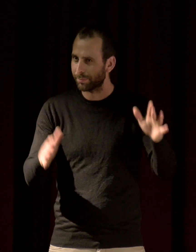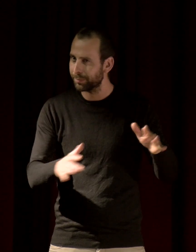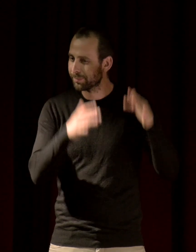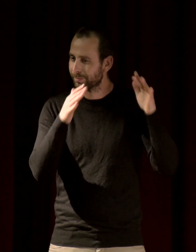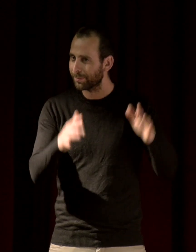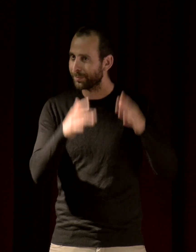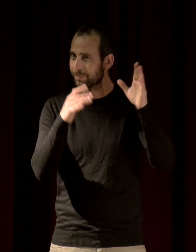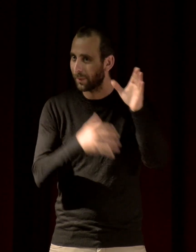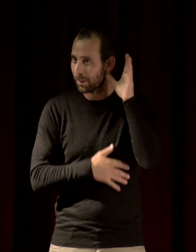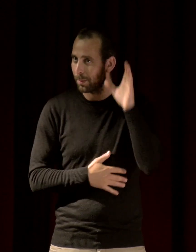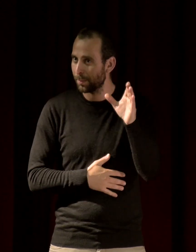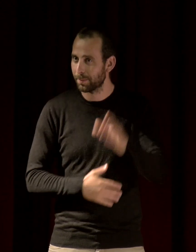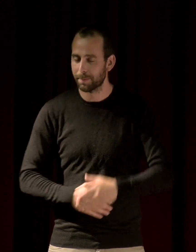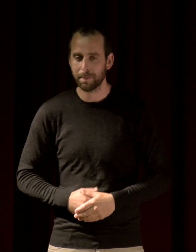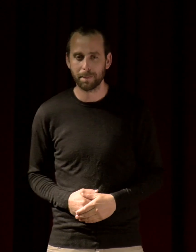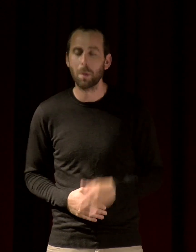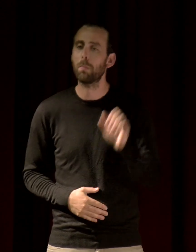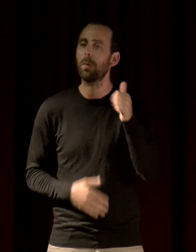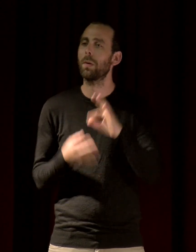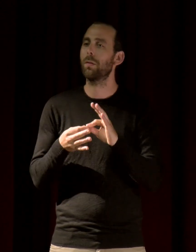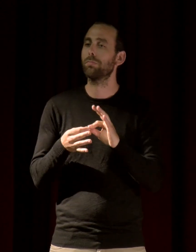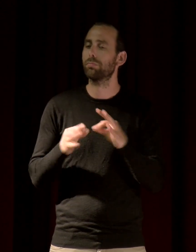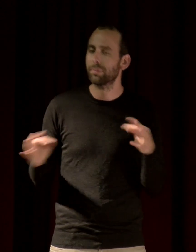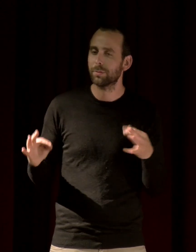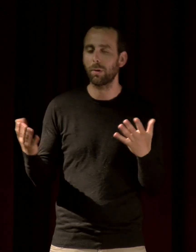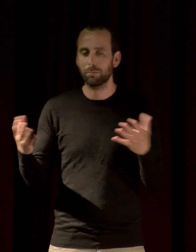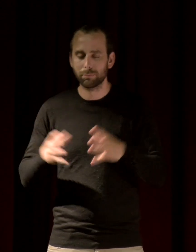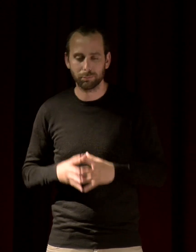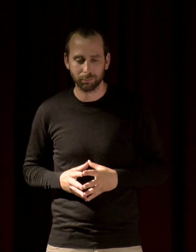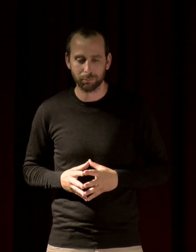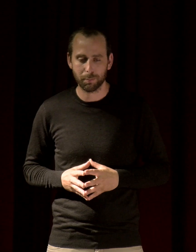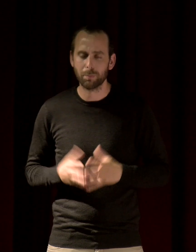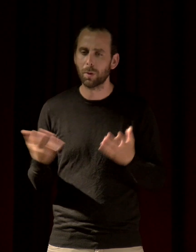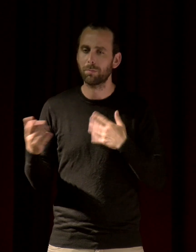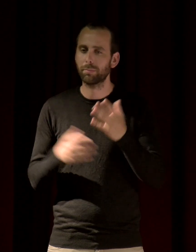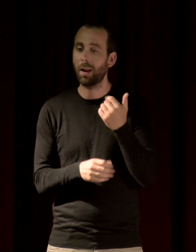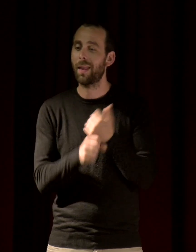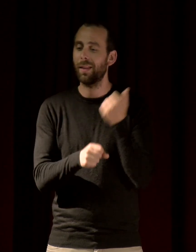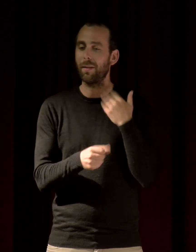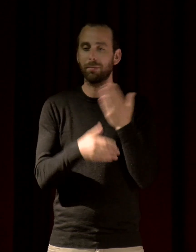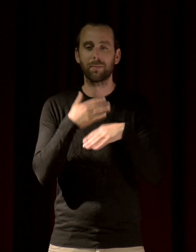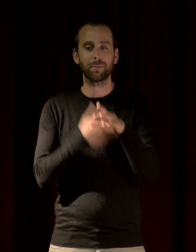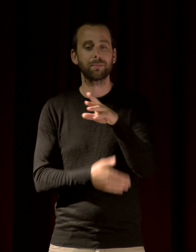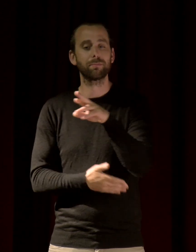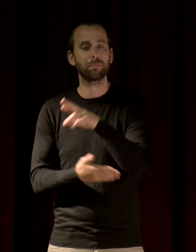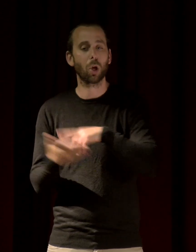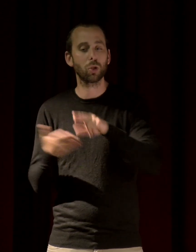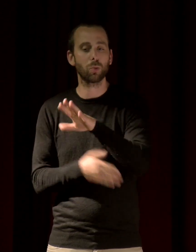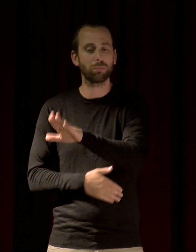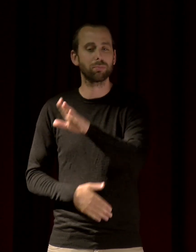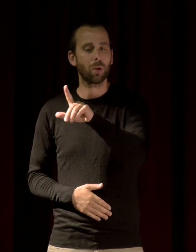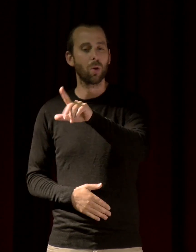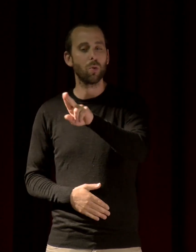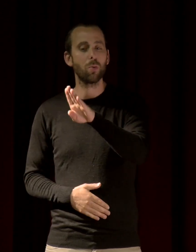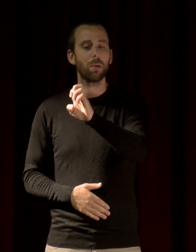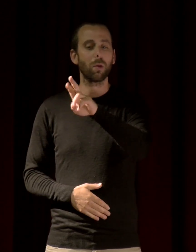anecdote. L'année dernière, j'étais dans l'Uberon et puis on a fait une petite excursion à Marseille. On